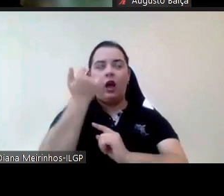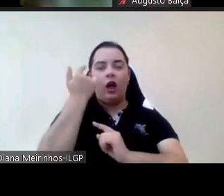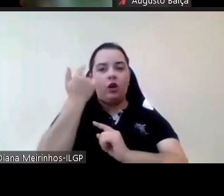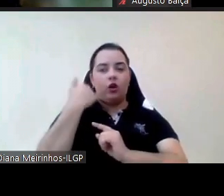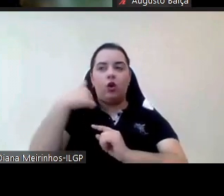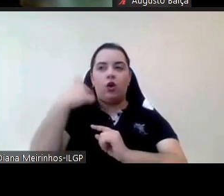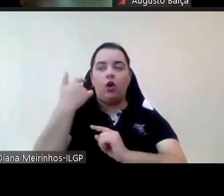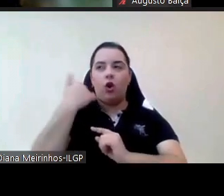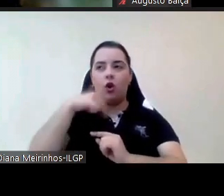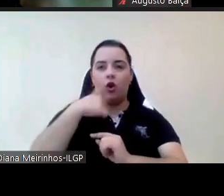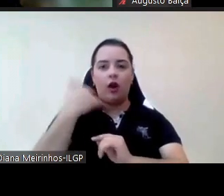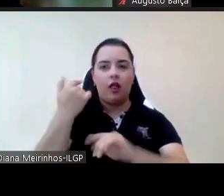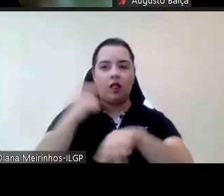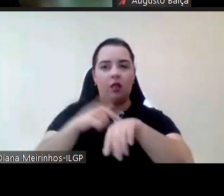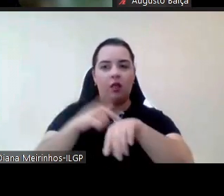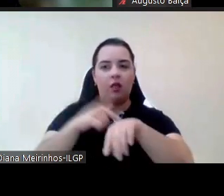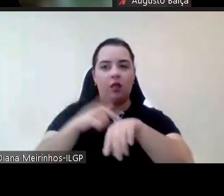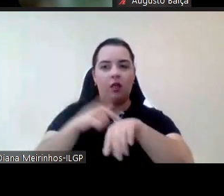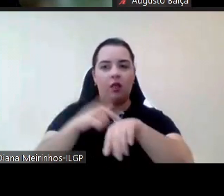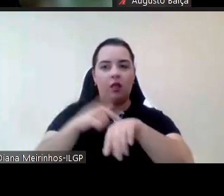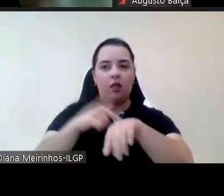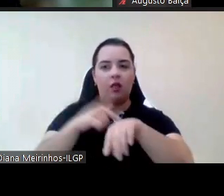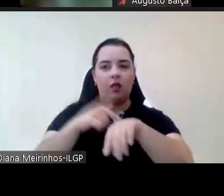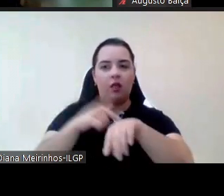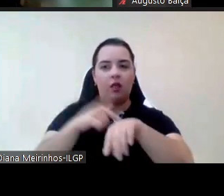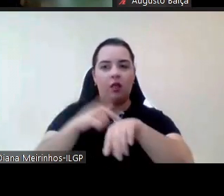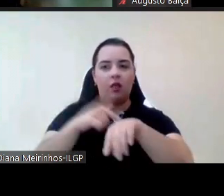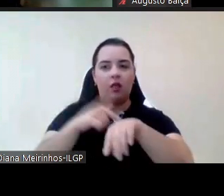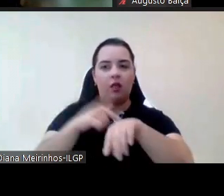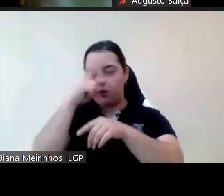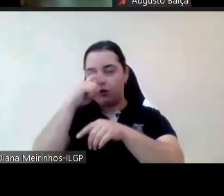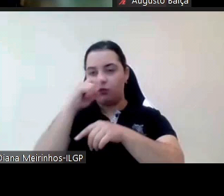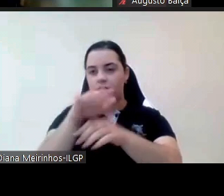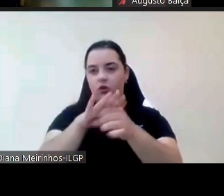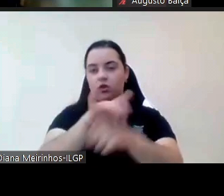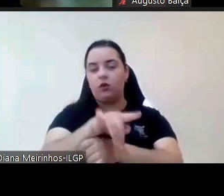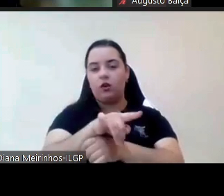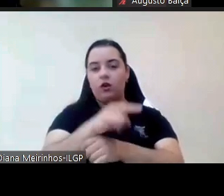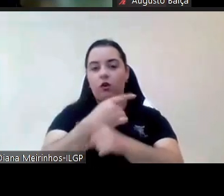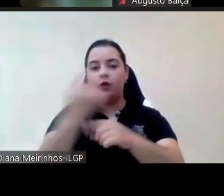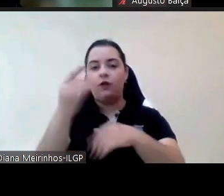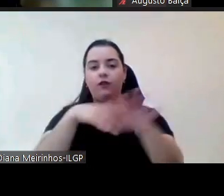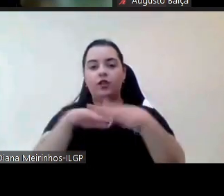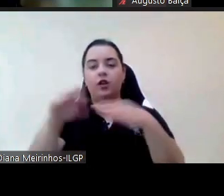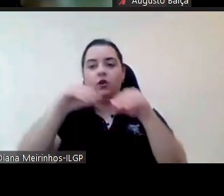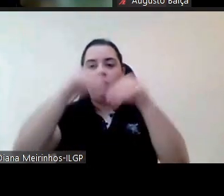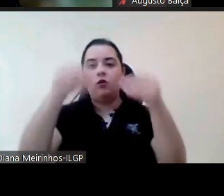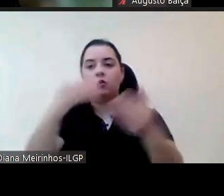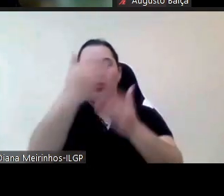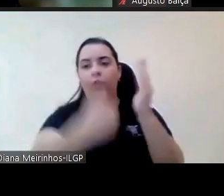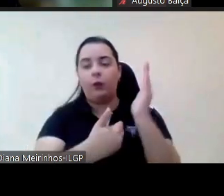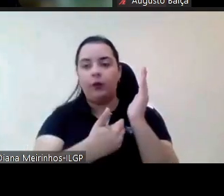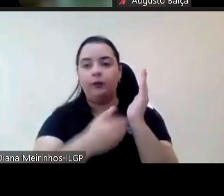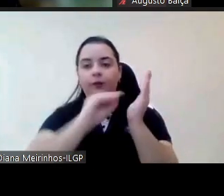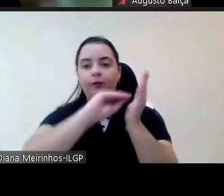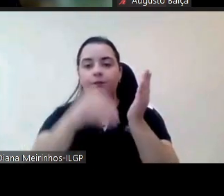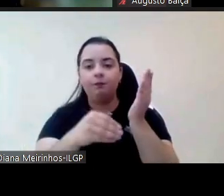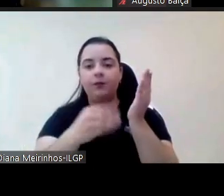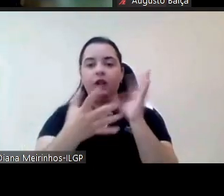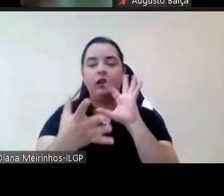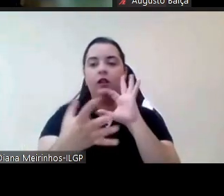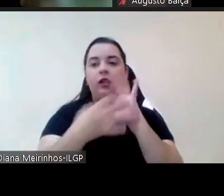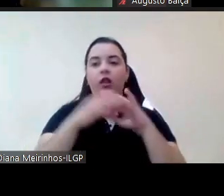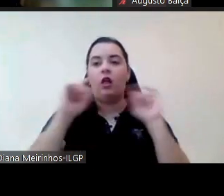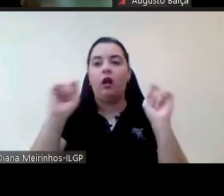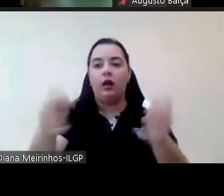celebrado um protocolo a propósito do Instituto Apoio à Criança com a Universidade Autónoma a propósito da campanha dos